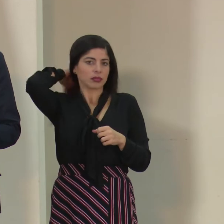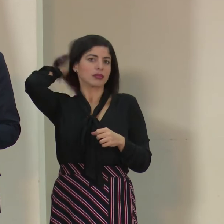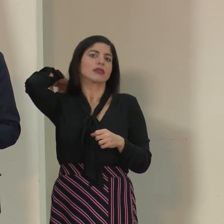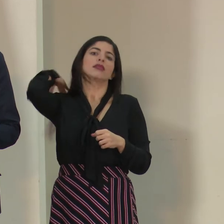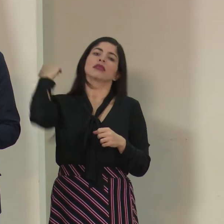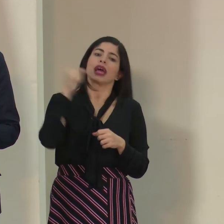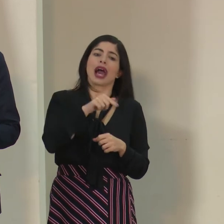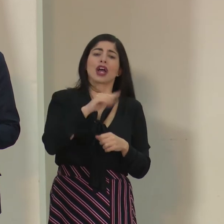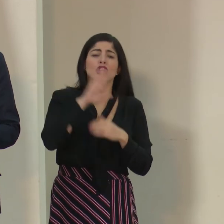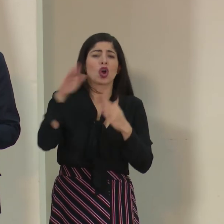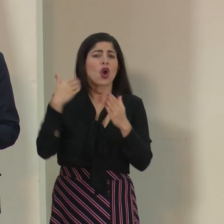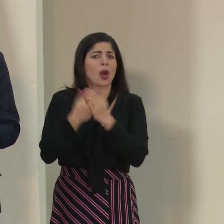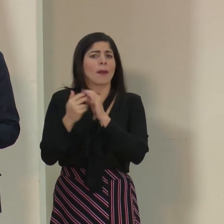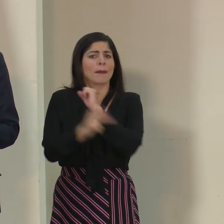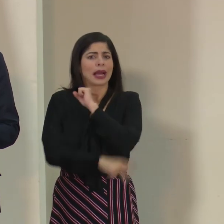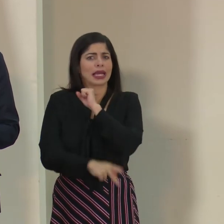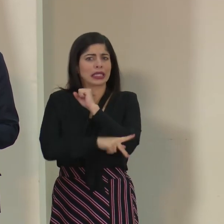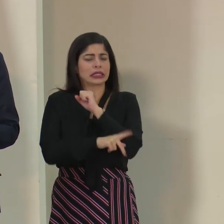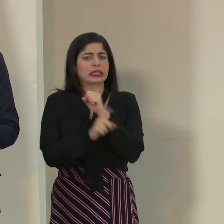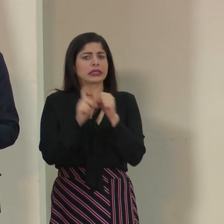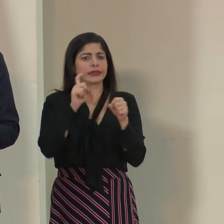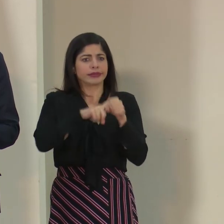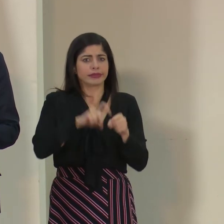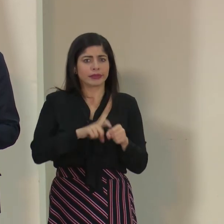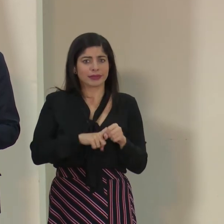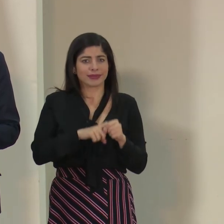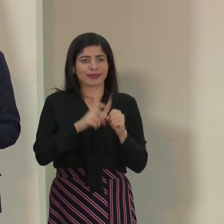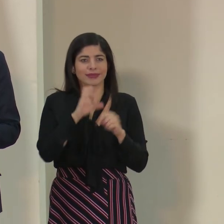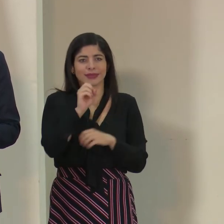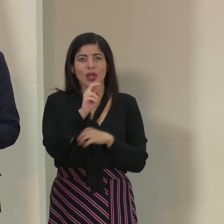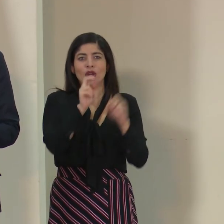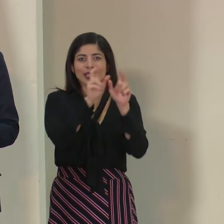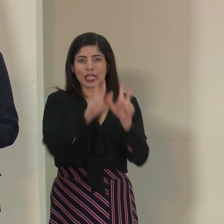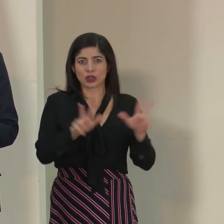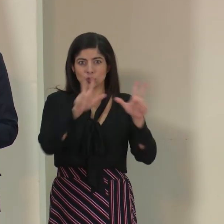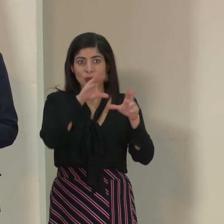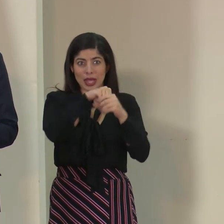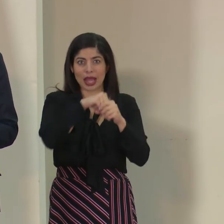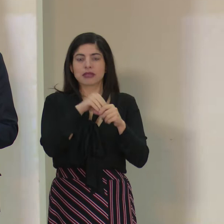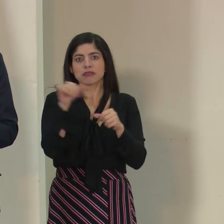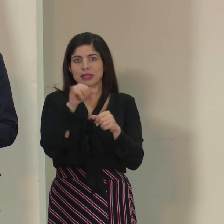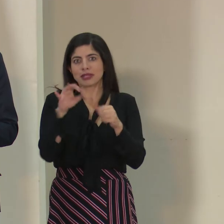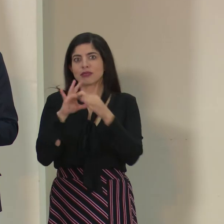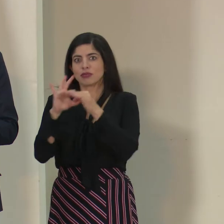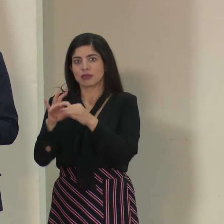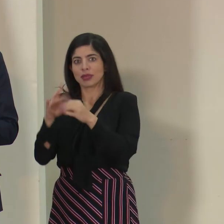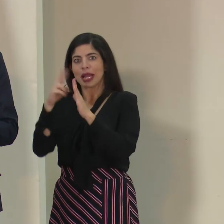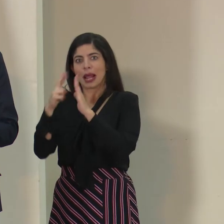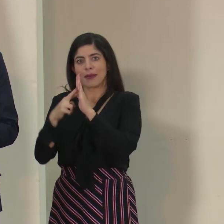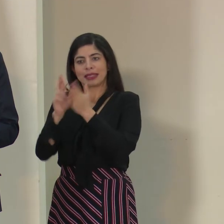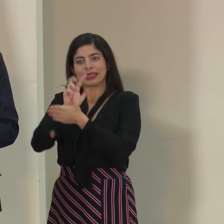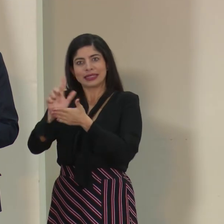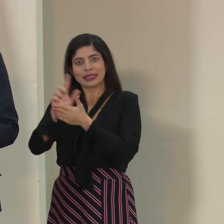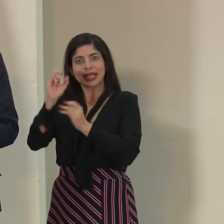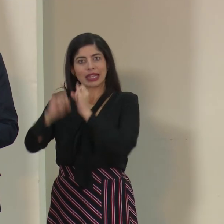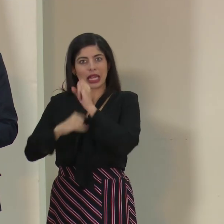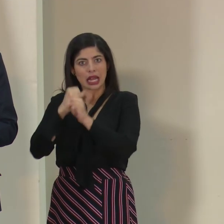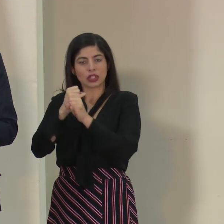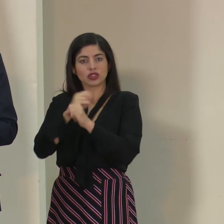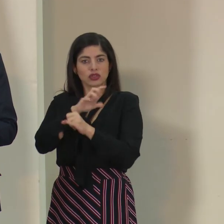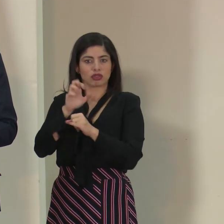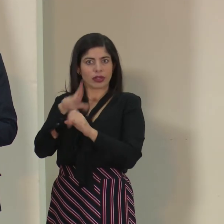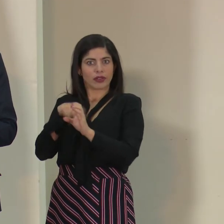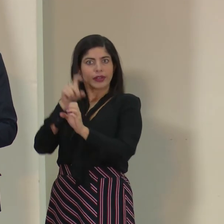todos los países prácticamente que están en el sistema de Naciones Unidas, el Reglamento Sanitario Internacional obliga a los países